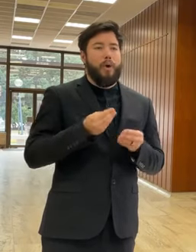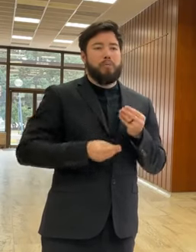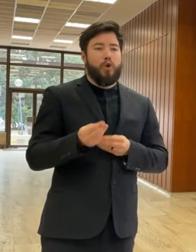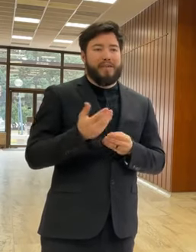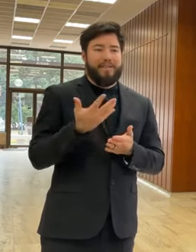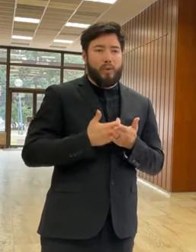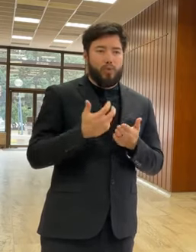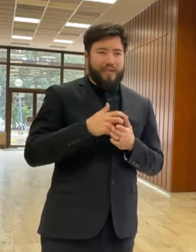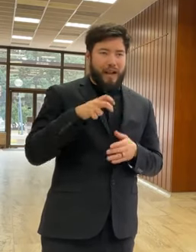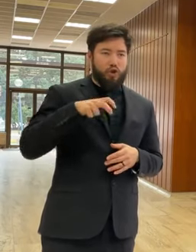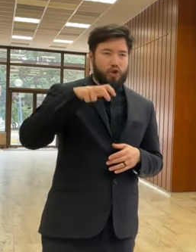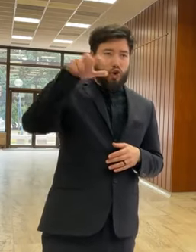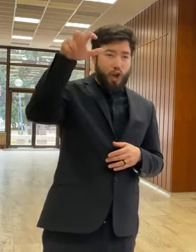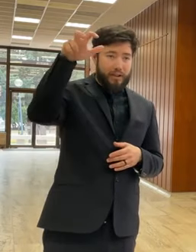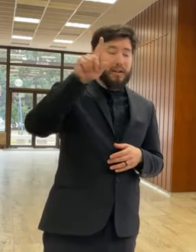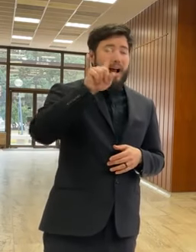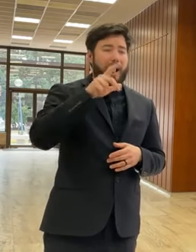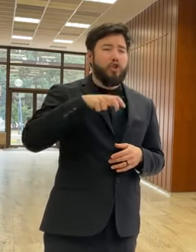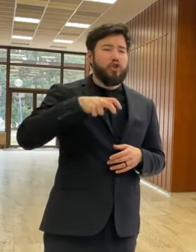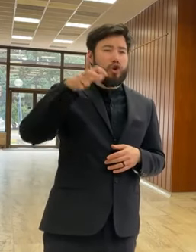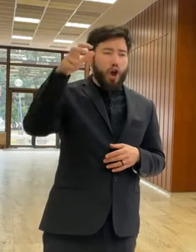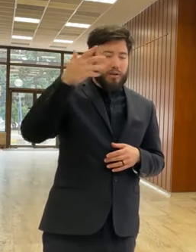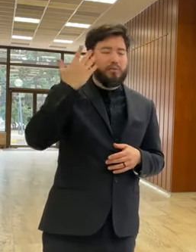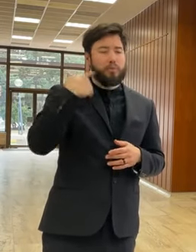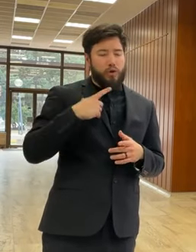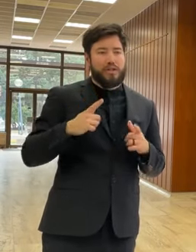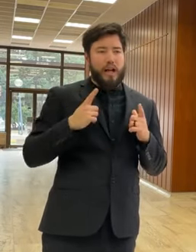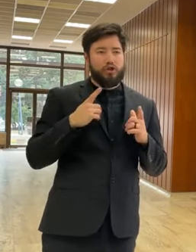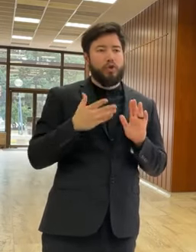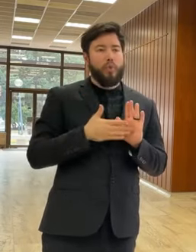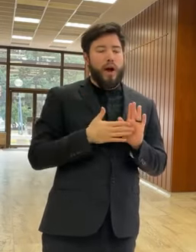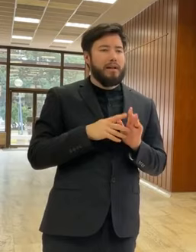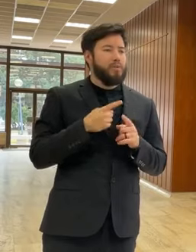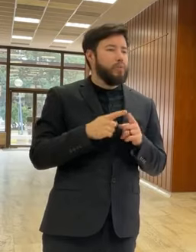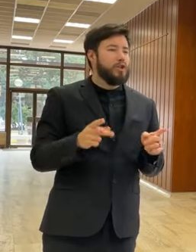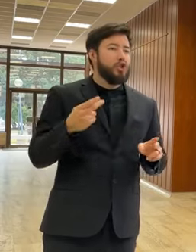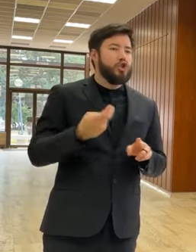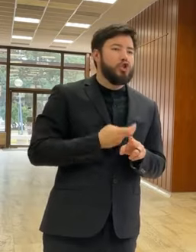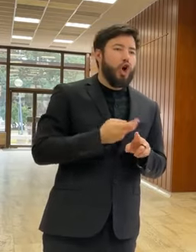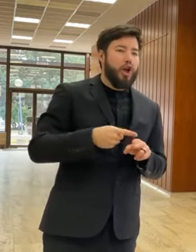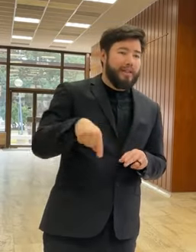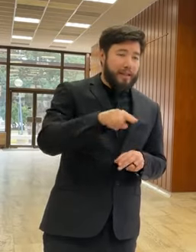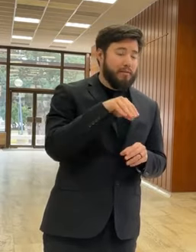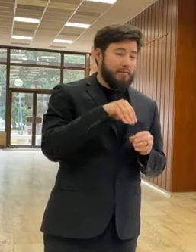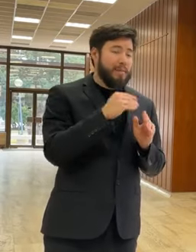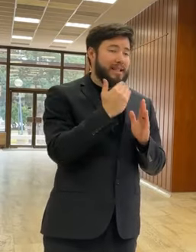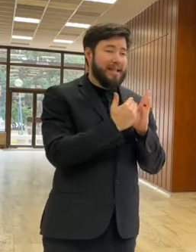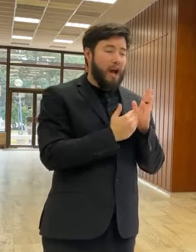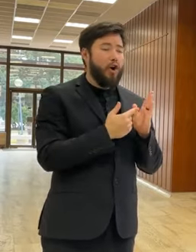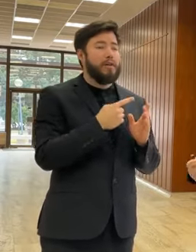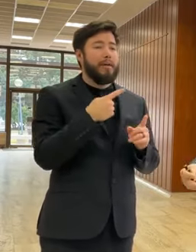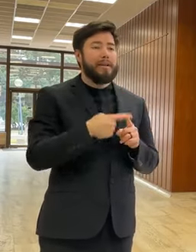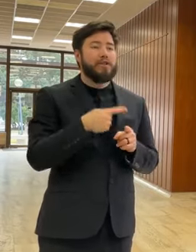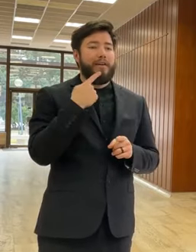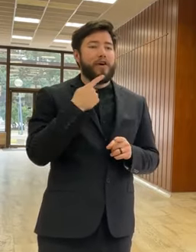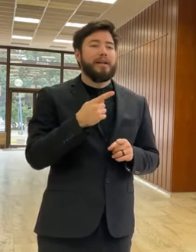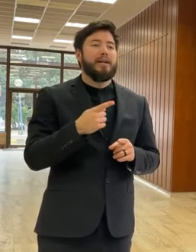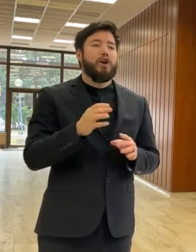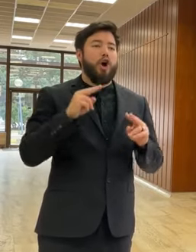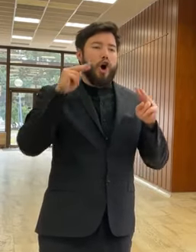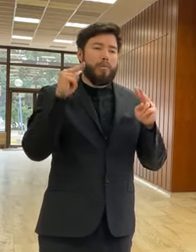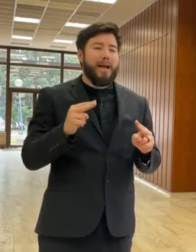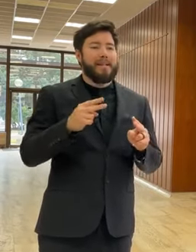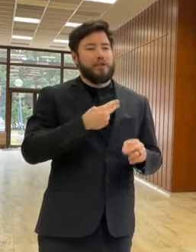Na druhej strane sme boli svedkami, keď drony spôsobili rôzne škody. Čiže zákon určuje aj objektívnu zodpovedu